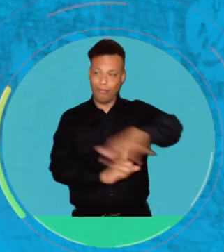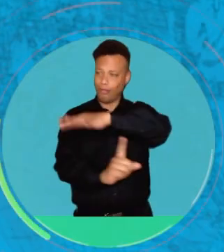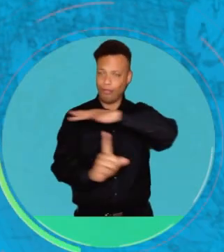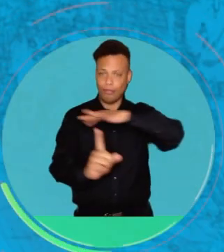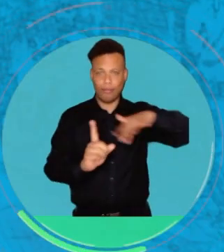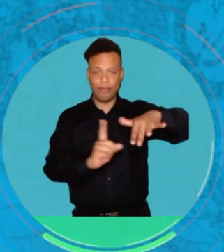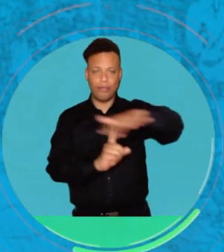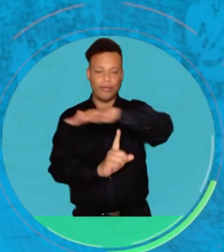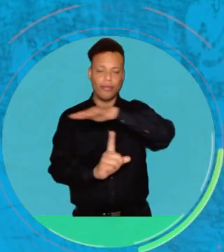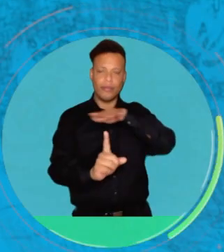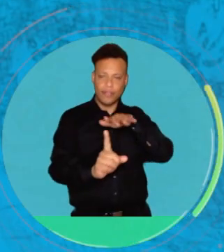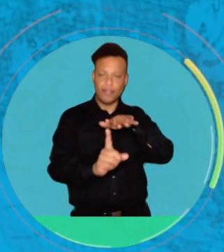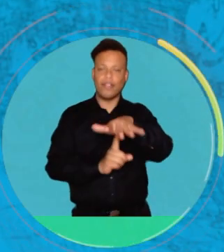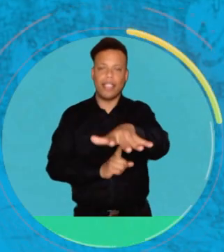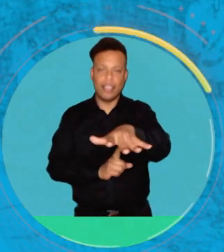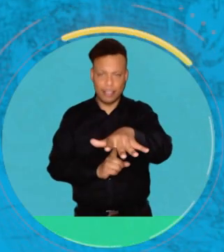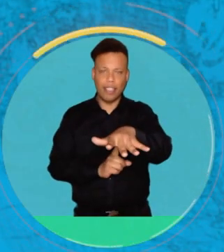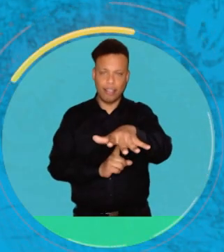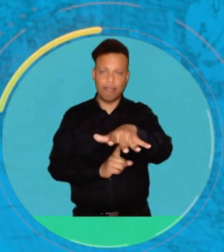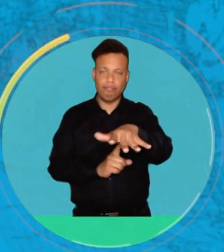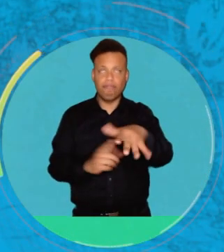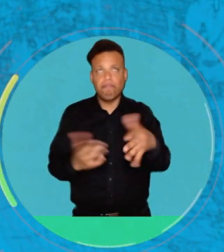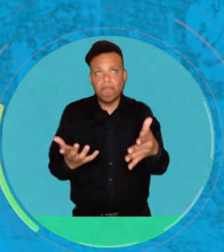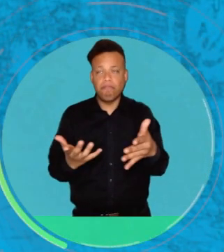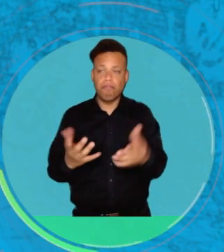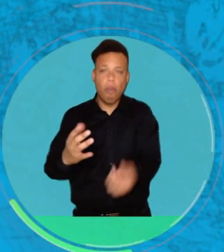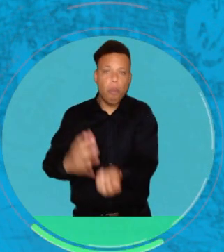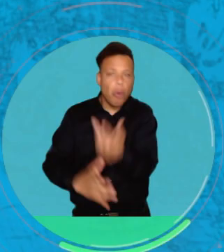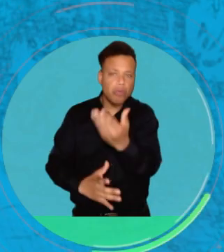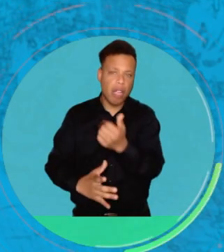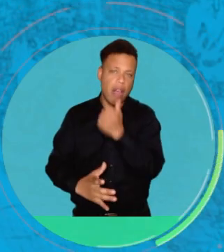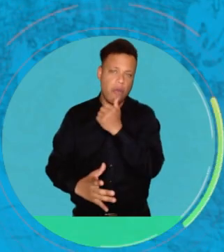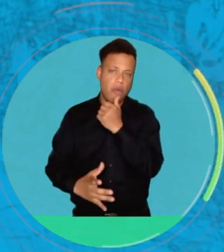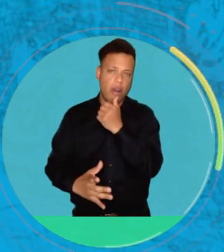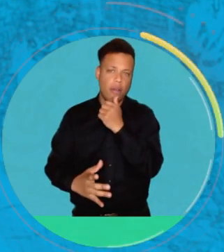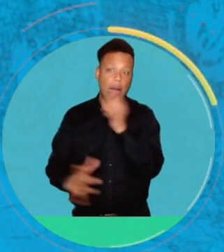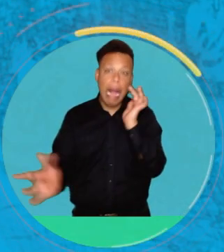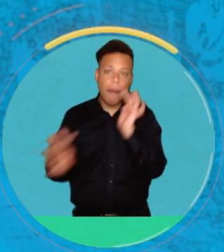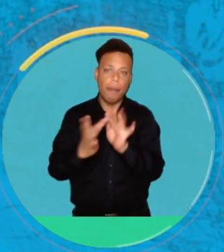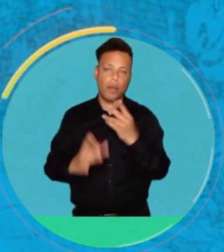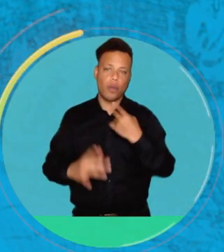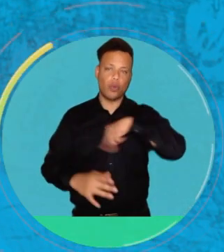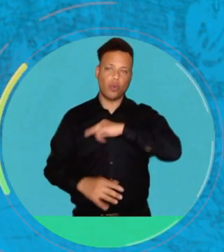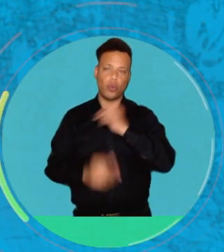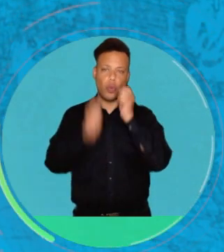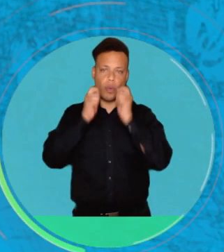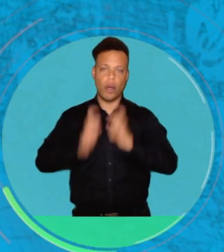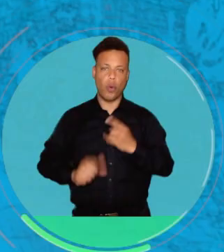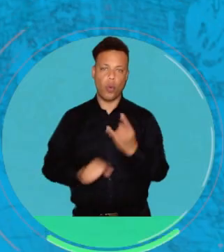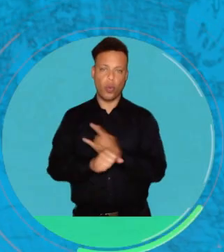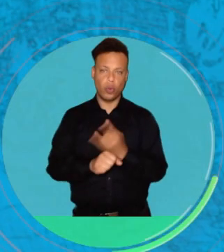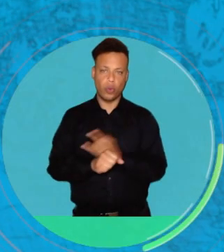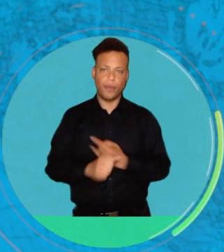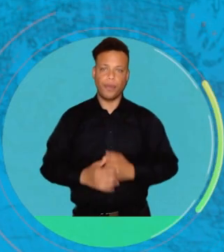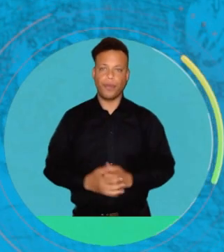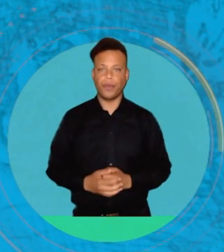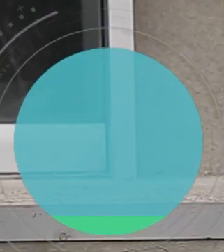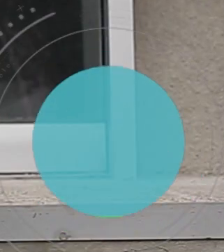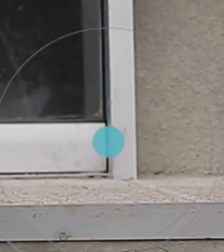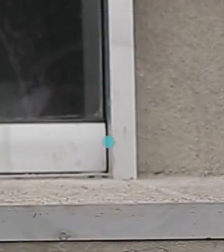del entorno que desmejoran la capacidad de producción de agua para consumo.